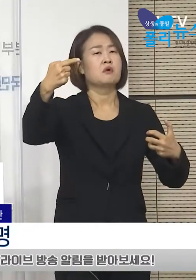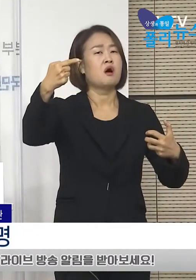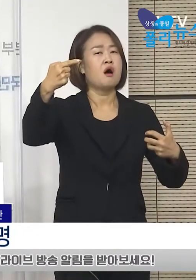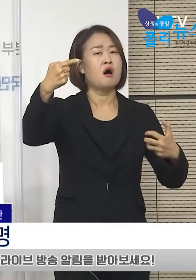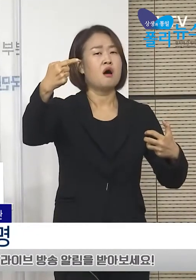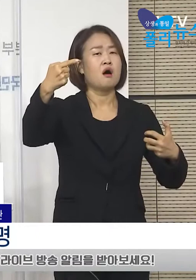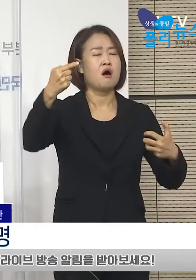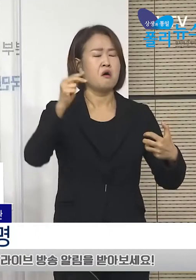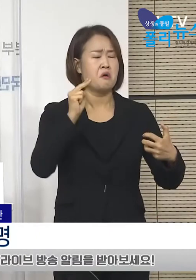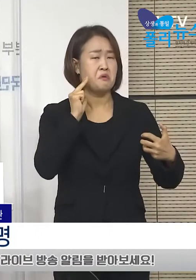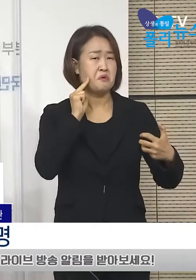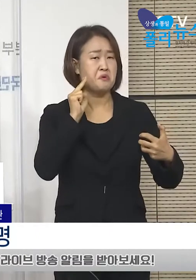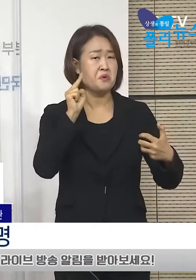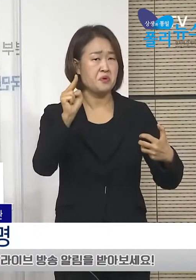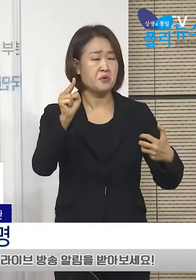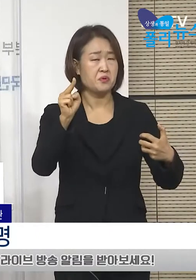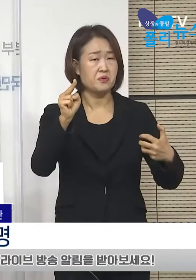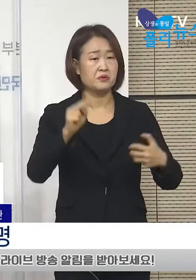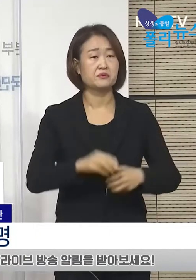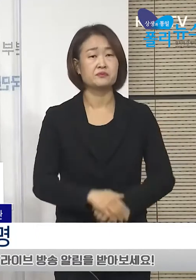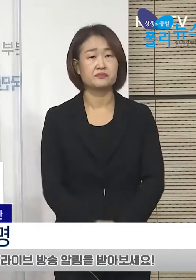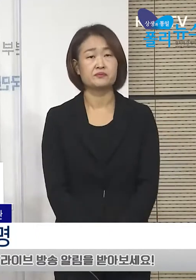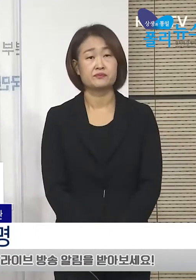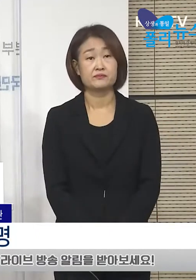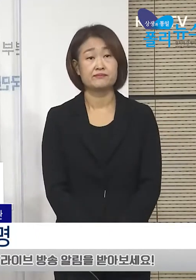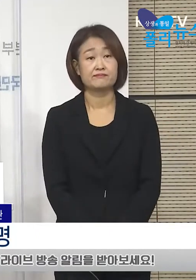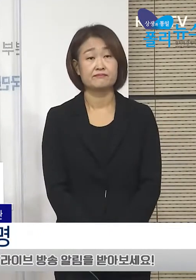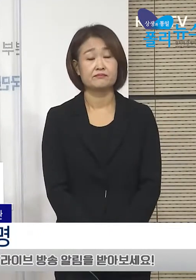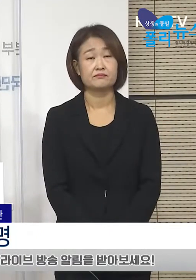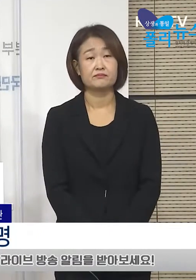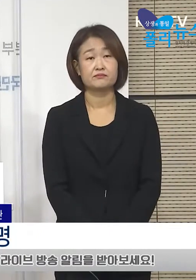181명의 환자가 발생하였습니다.